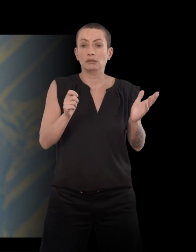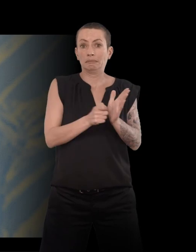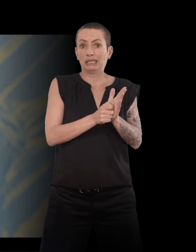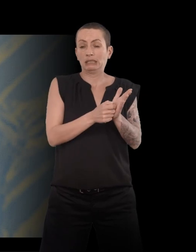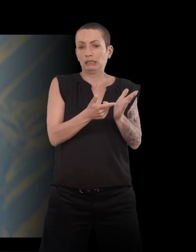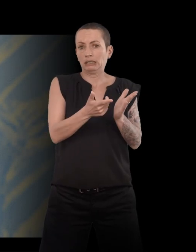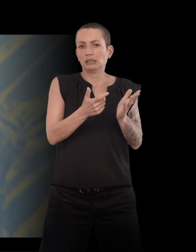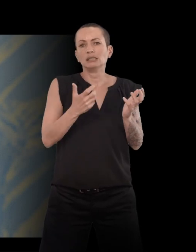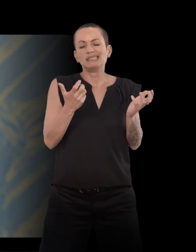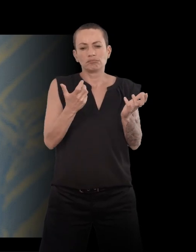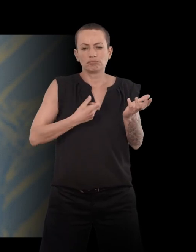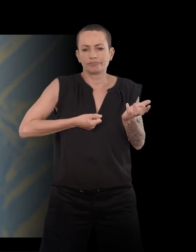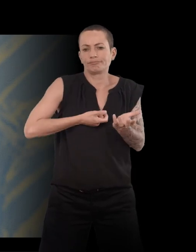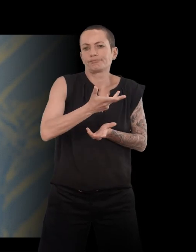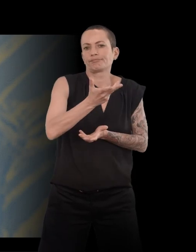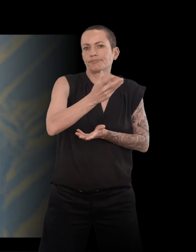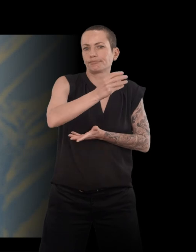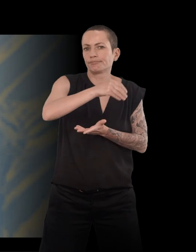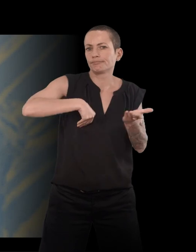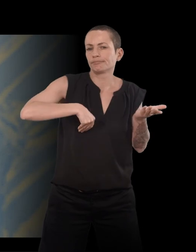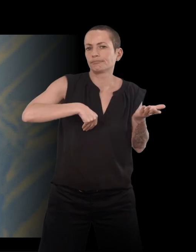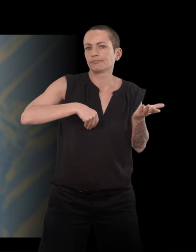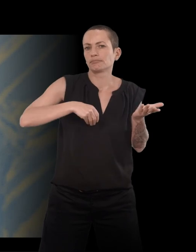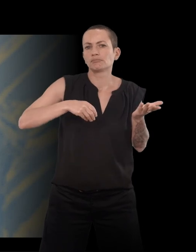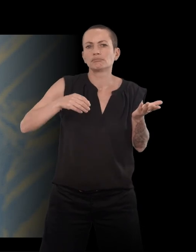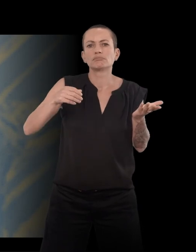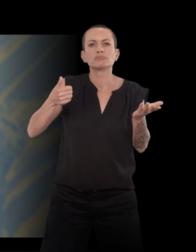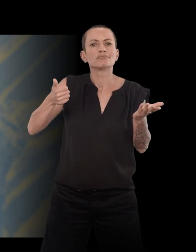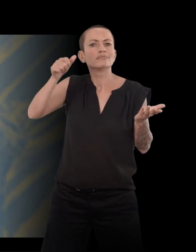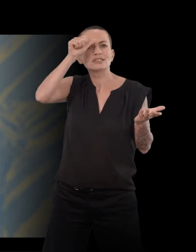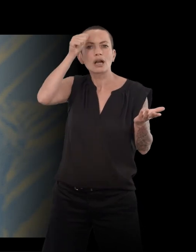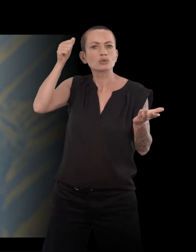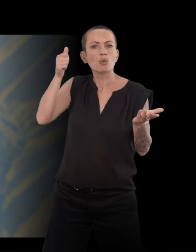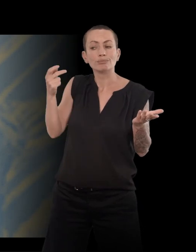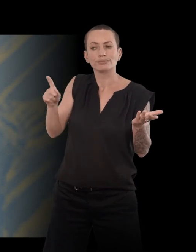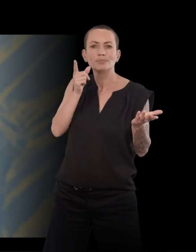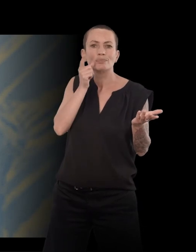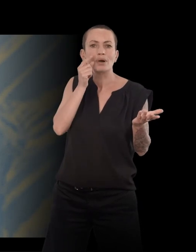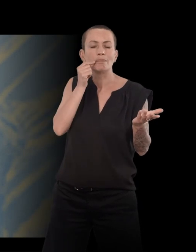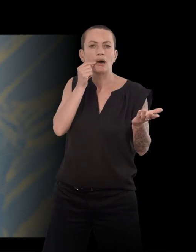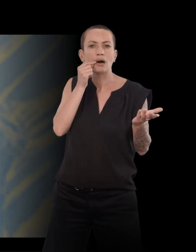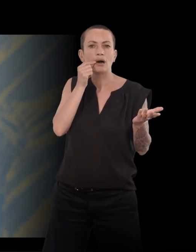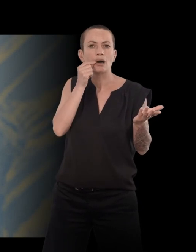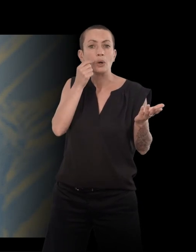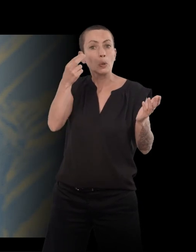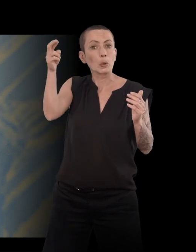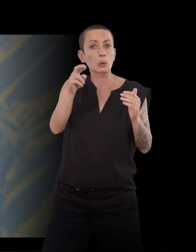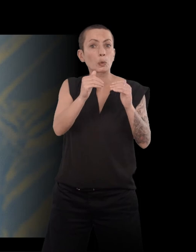je voulais parler du garçon dont le père est revenu chez lui par le toit du cirque d'hiver,